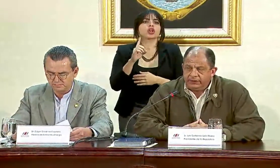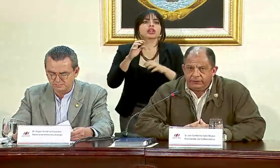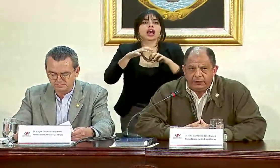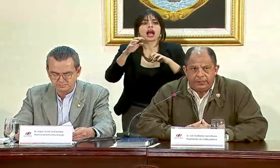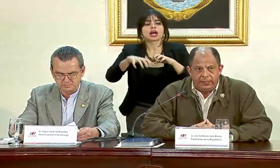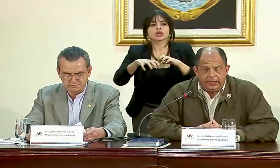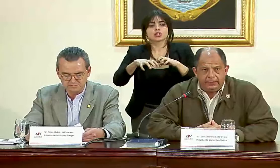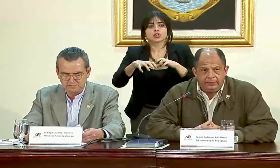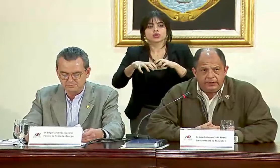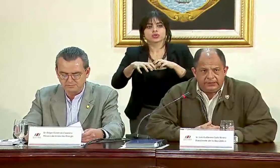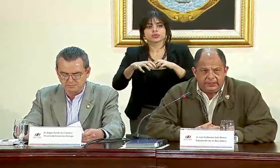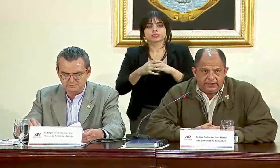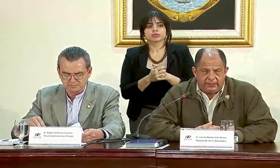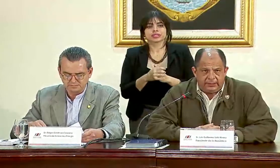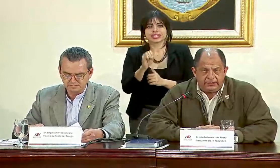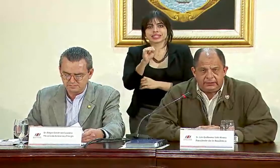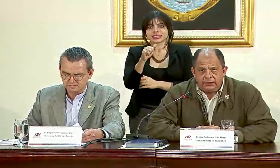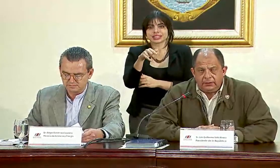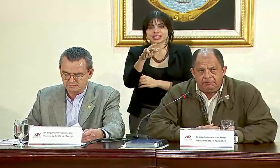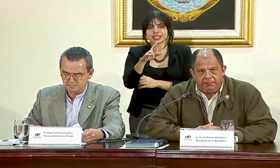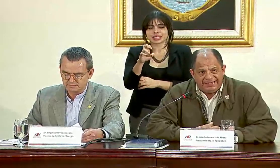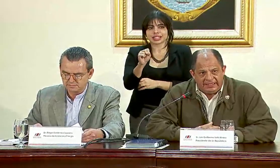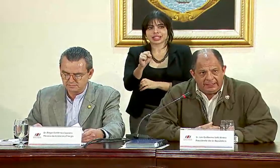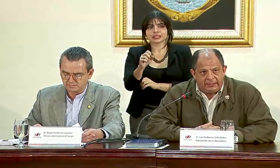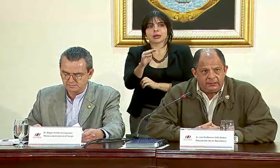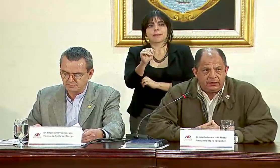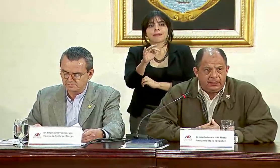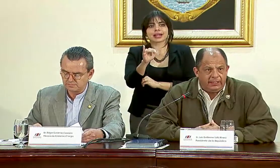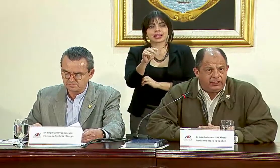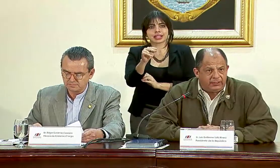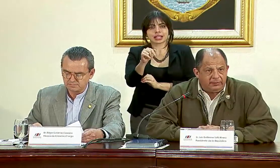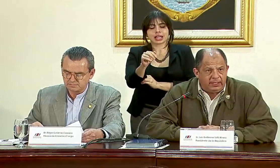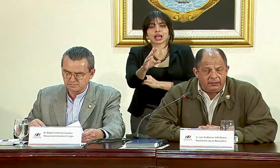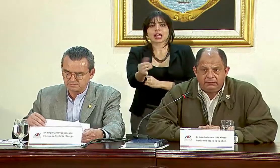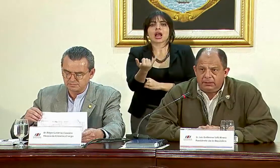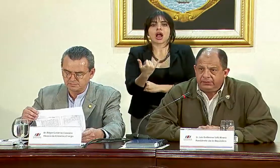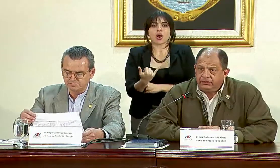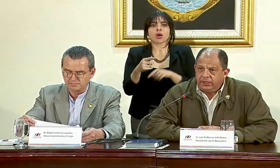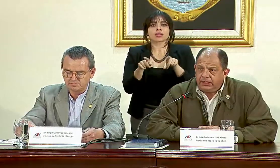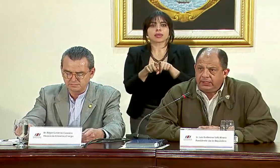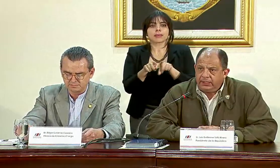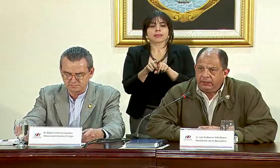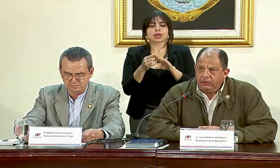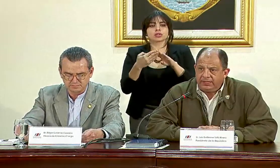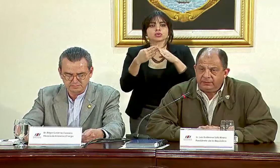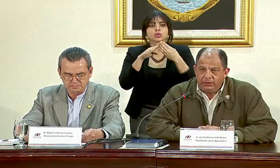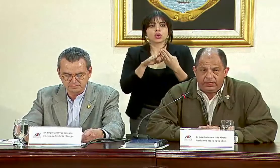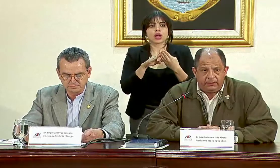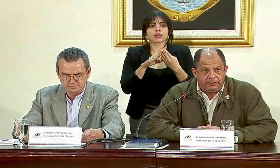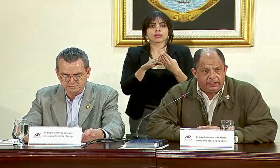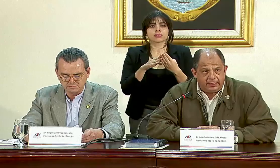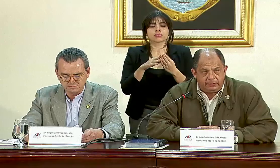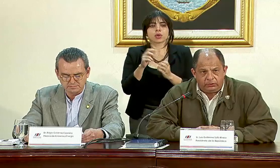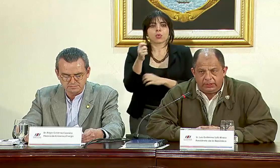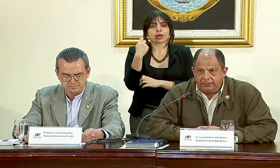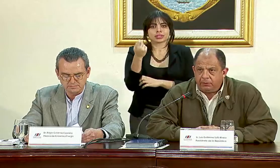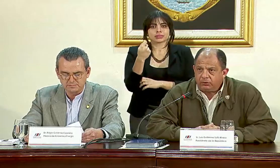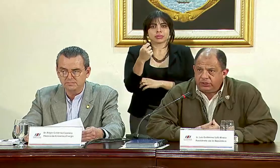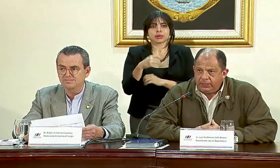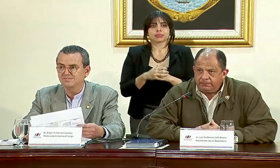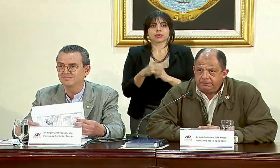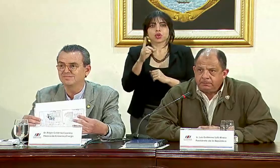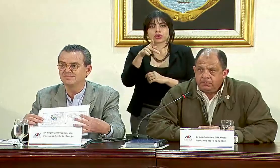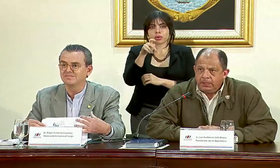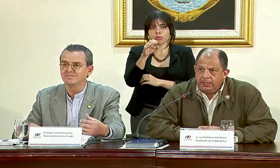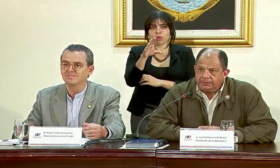cantones de Siquirres, Matina y ahora también la ciudad de Guásimo, en el cantón de